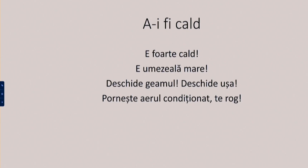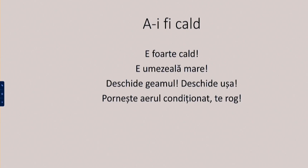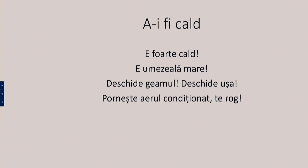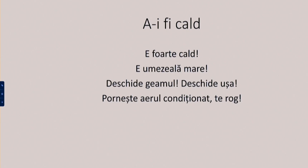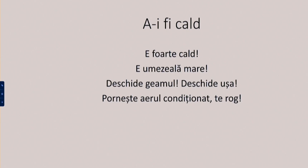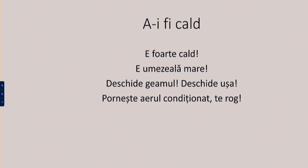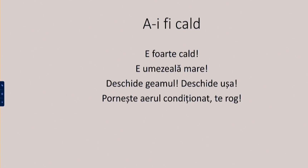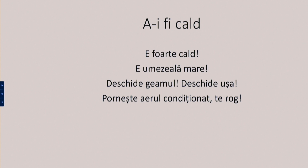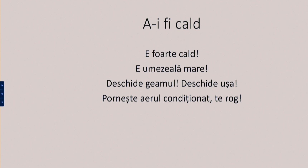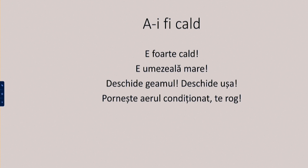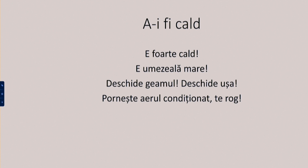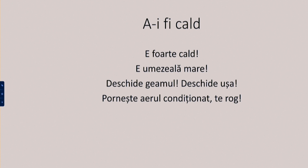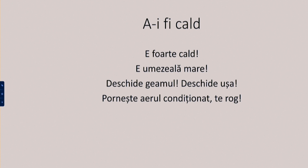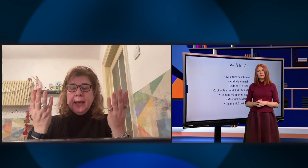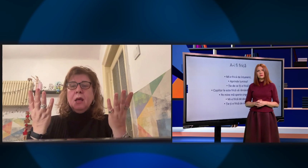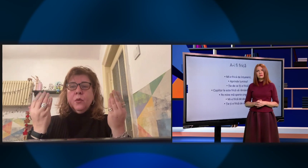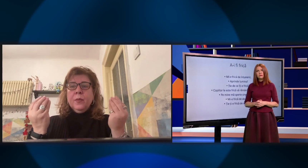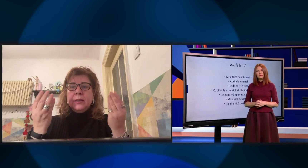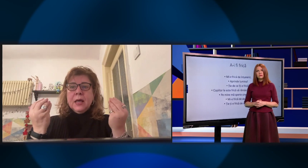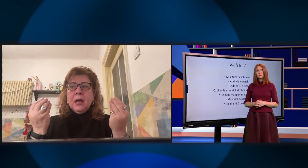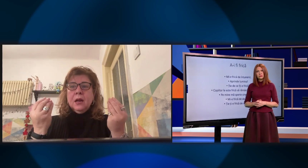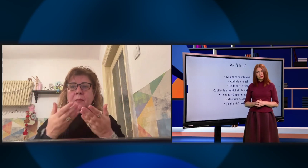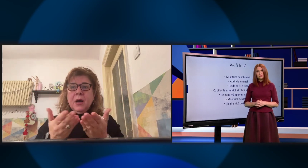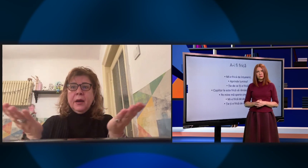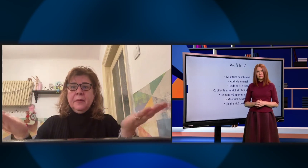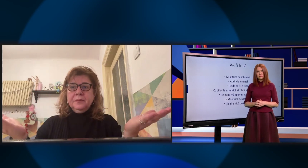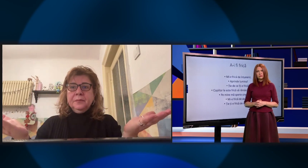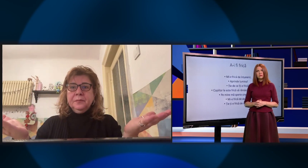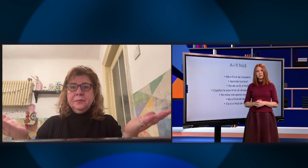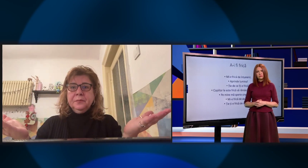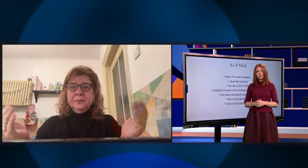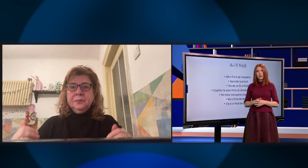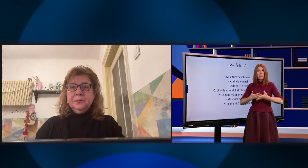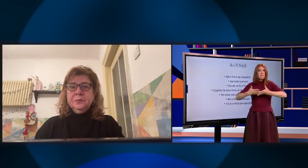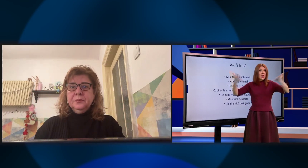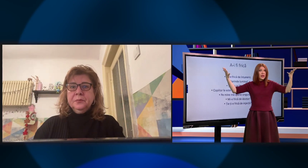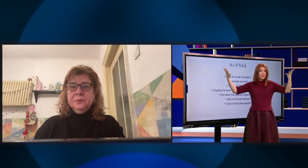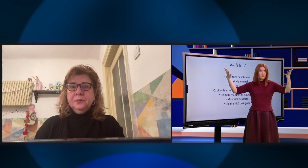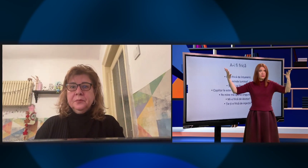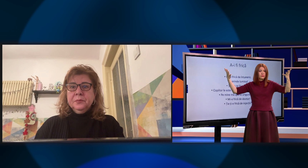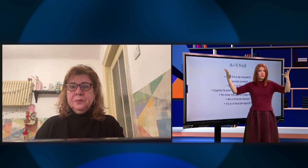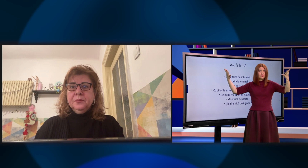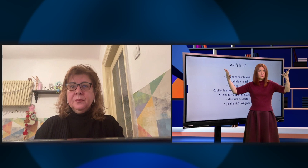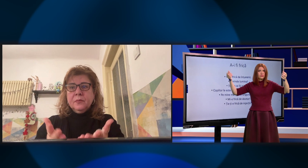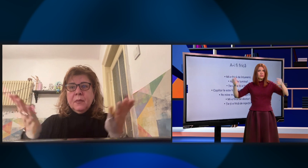E umezeală mare, Carmen? Cum spunem? E umezeală mare. Mare.